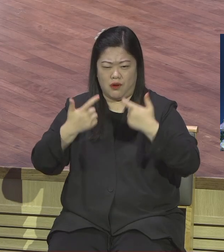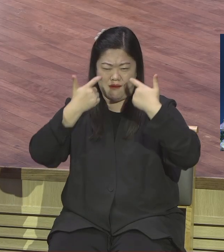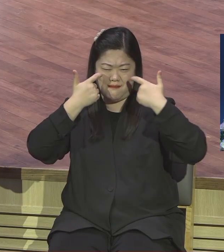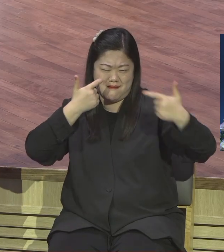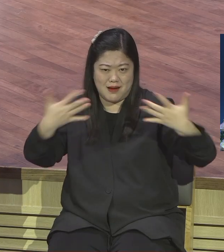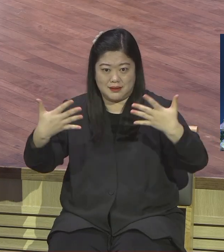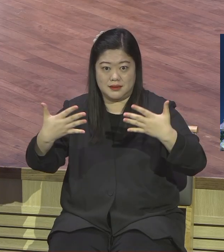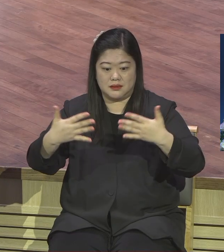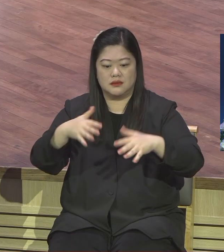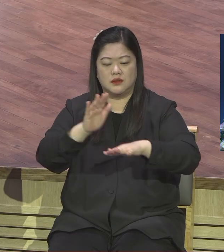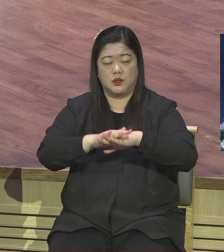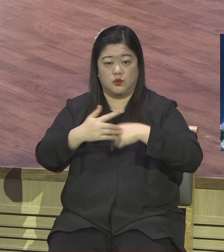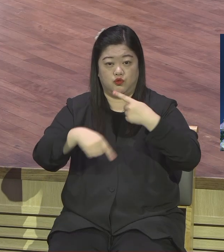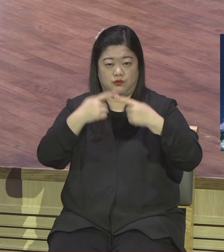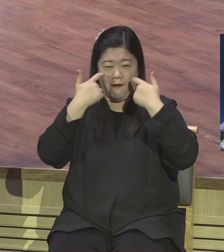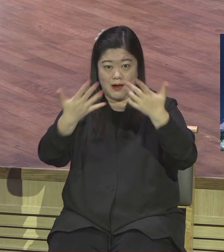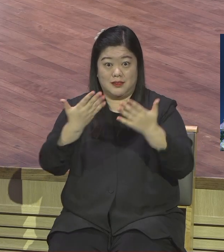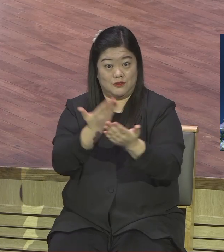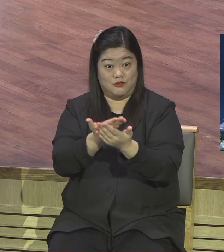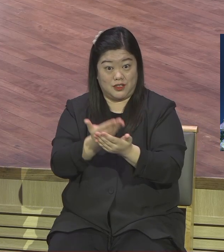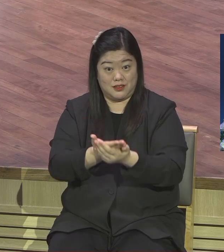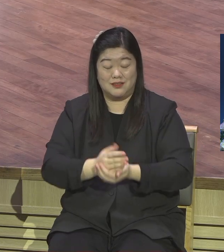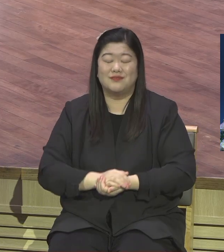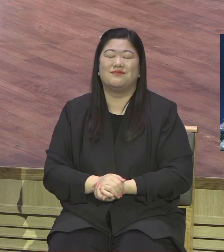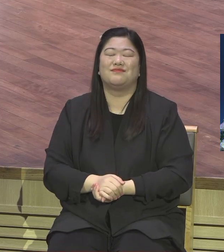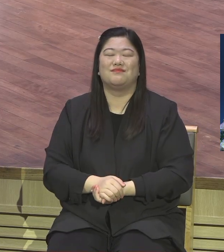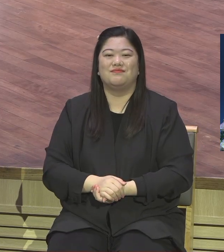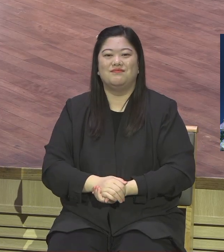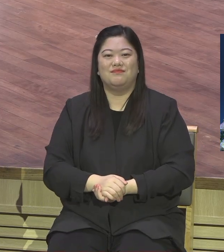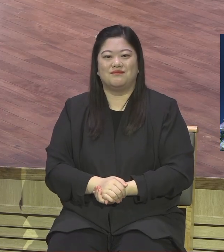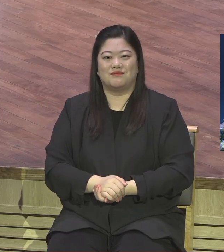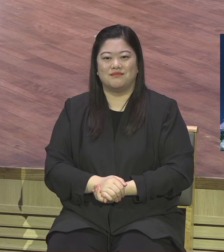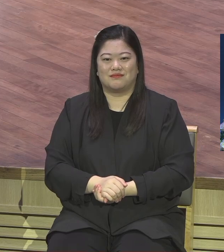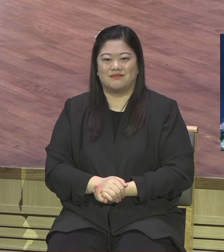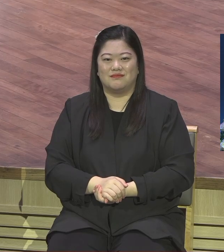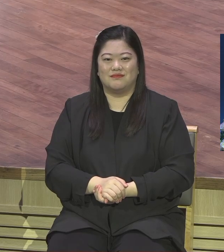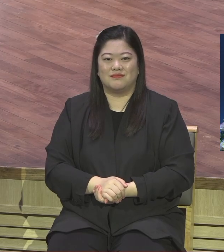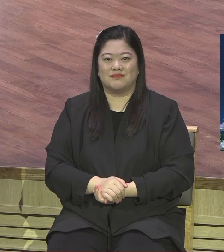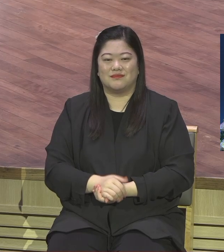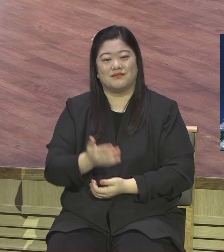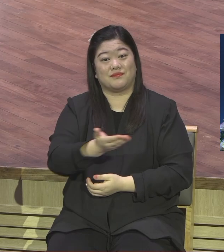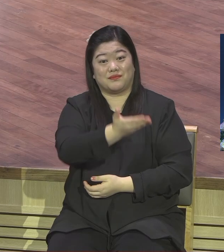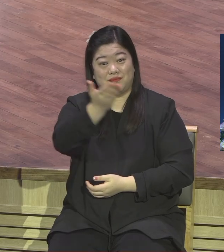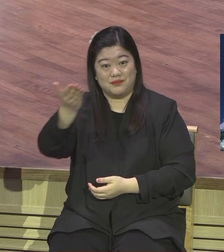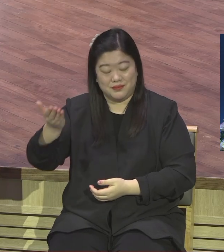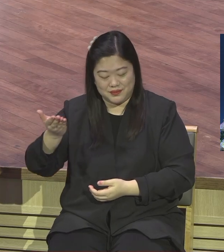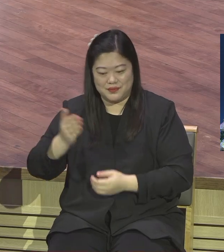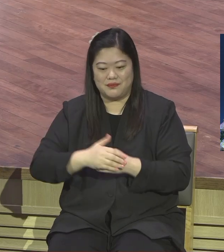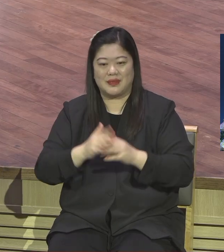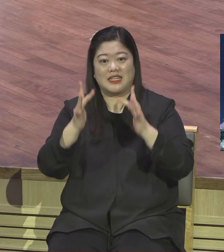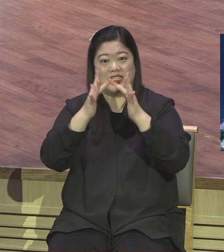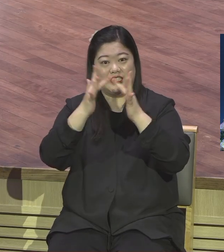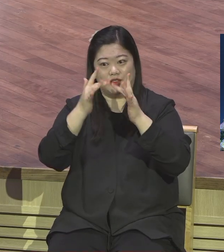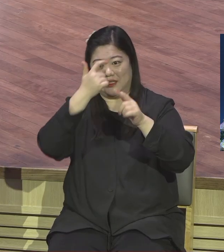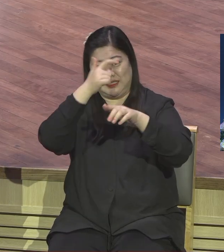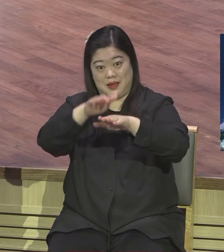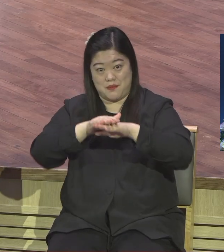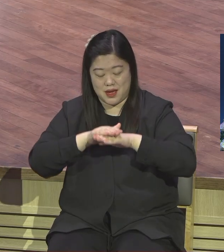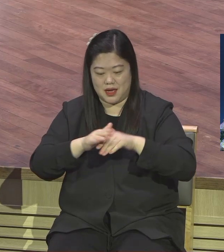할 수 있기를 바랍니다. 서로 우리 회의 성도들 또 우리 성교사님들 우리 모든 랩넛 같이